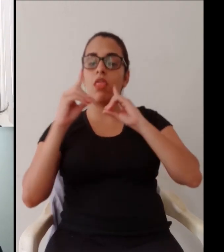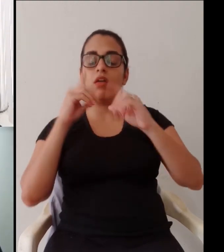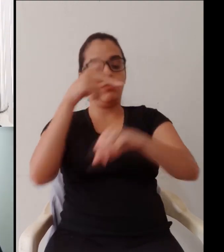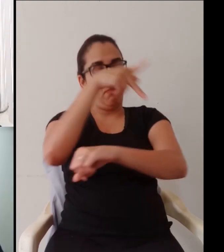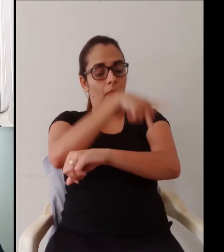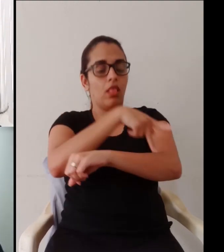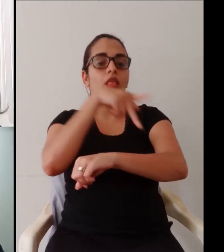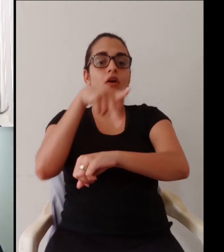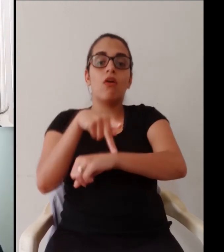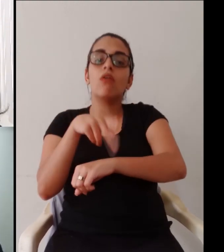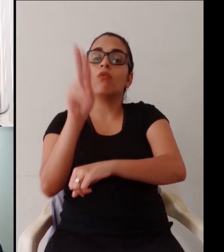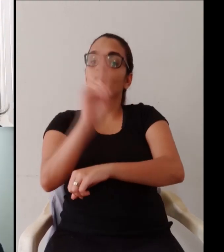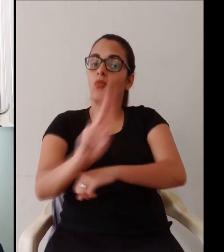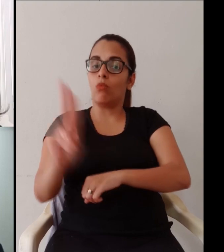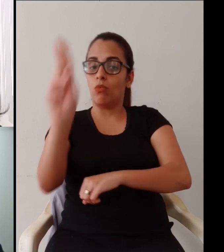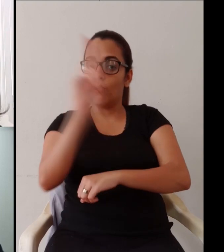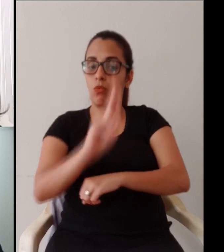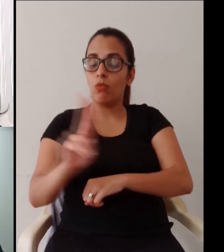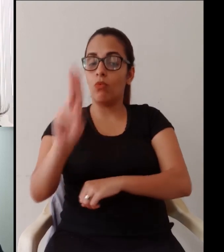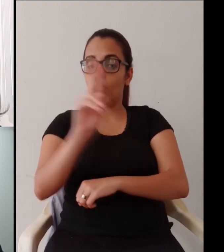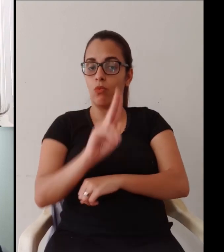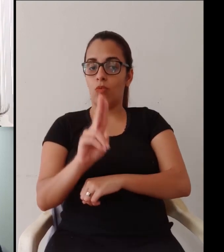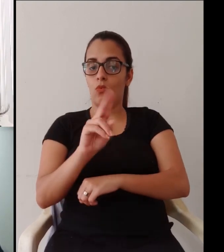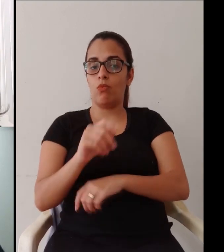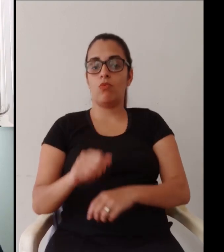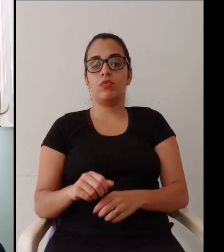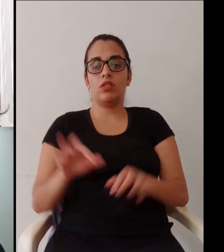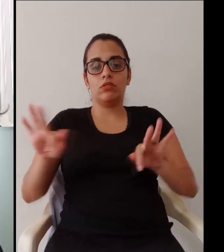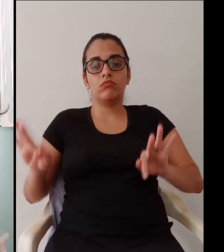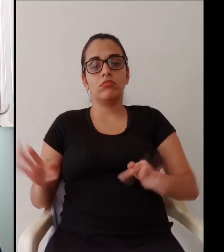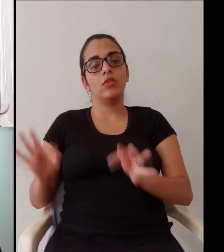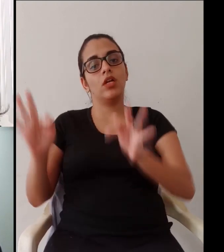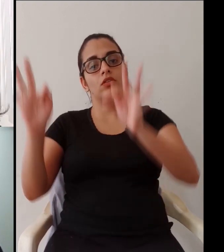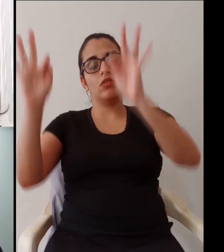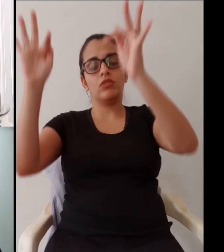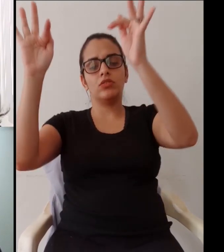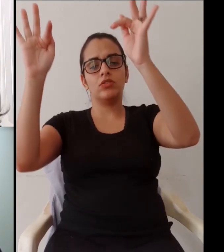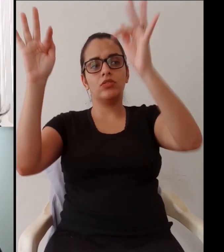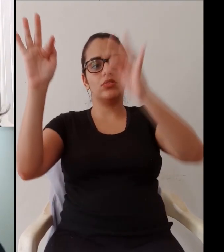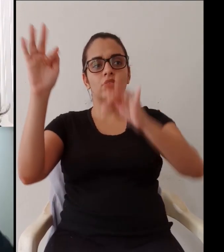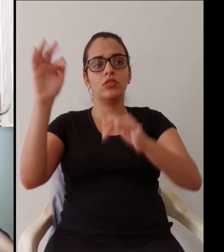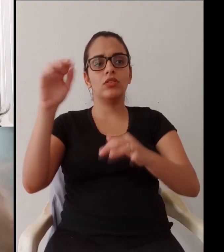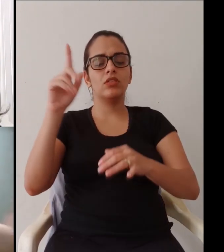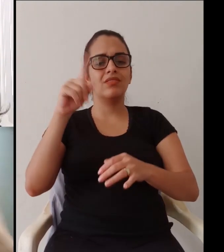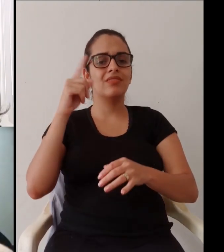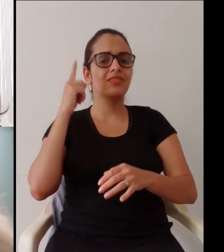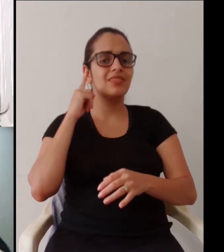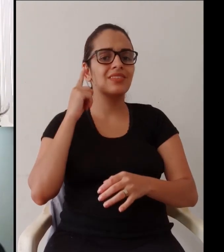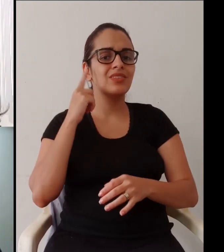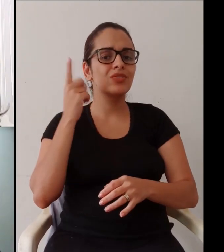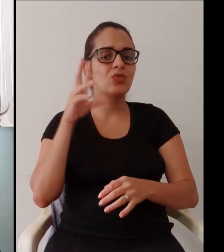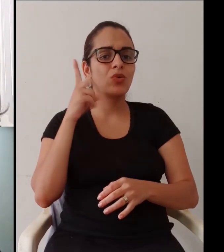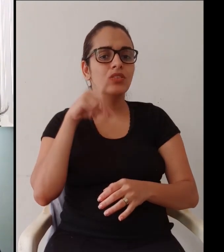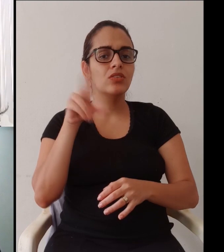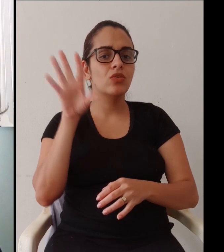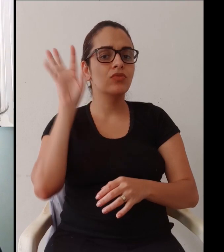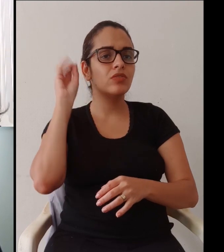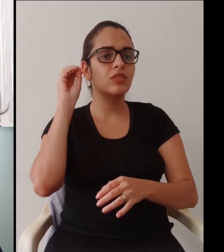né, então é uma modalidade de ensino na qual essa mediação, né, didática, pedagógica que você usa, ela